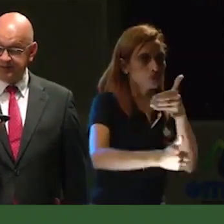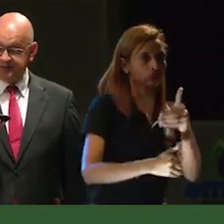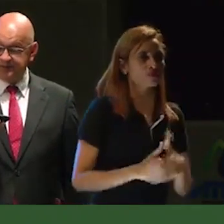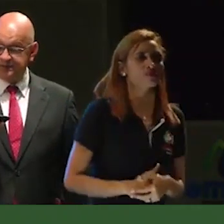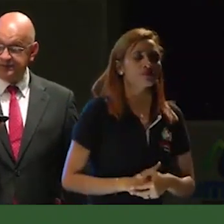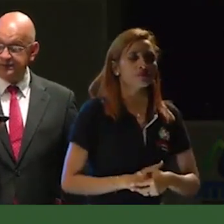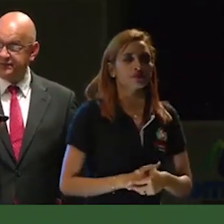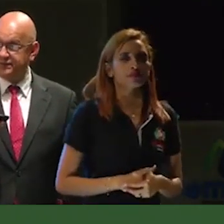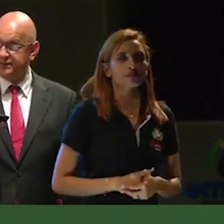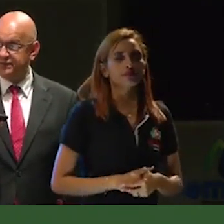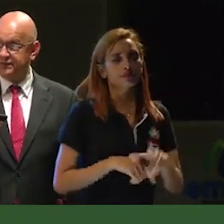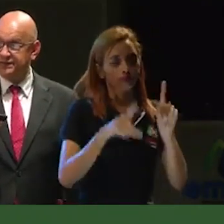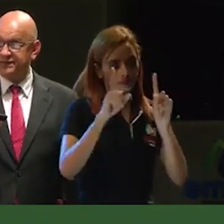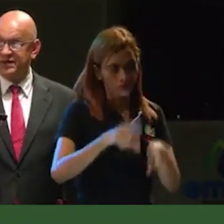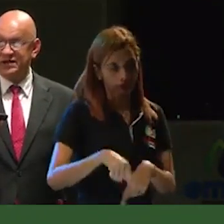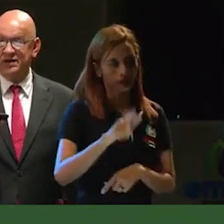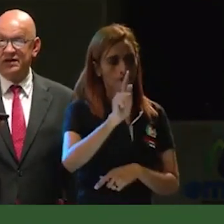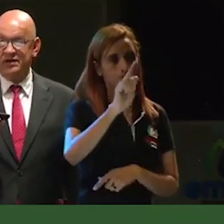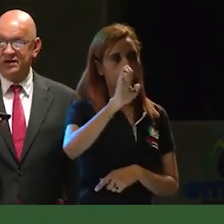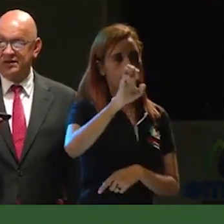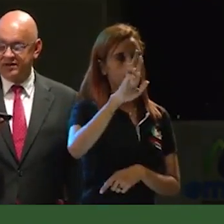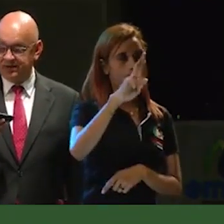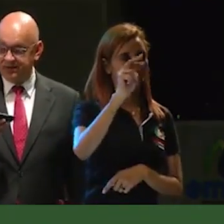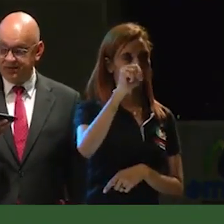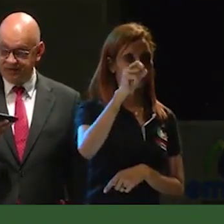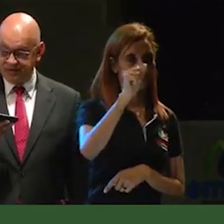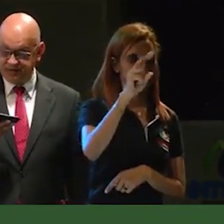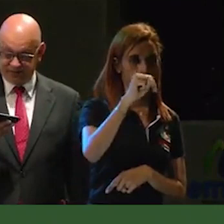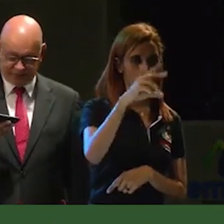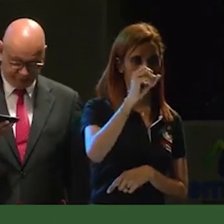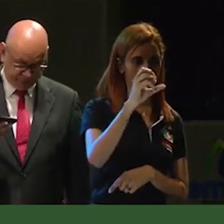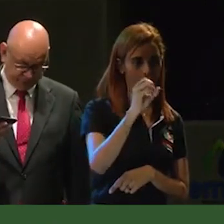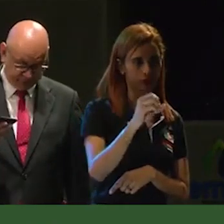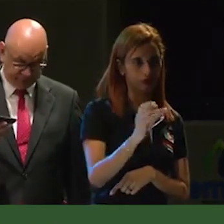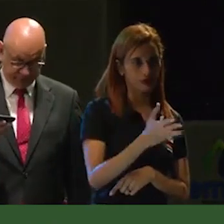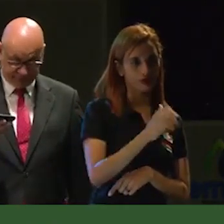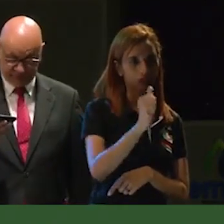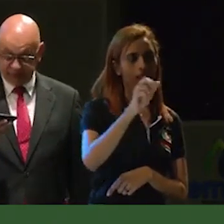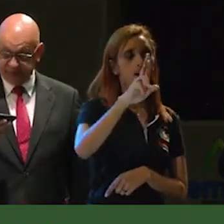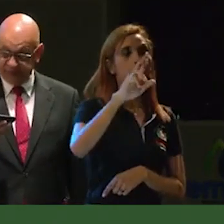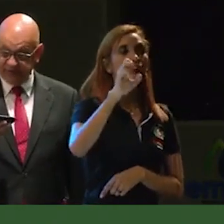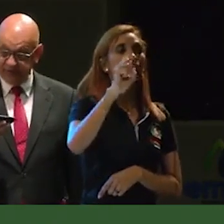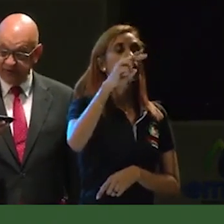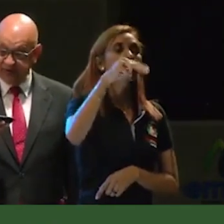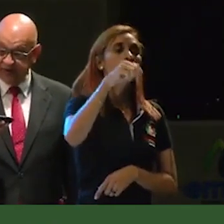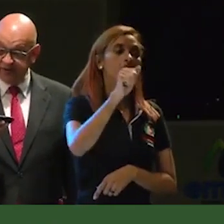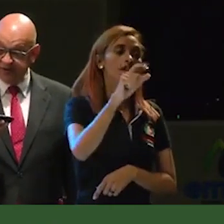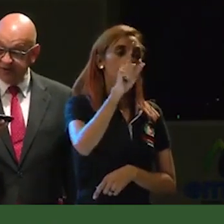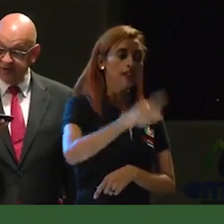A Fernando Arenas también, que ahí estuvo, impulsándonos en todo este proceso.